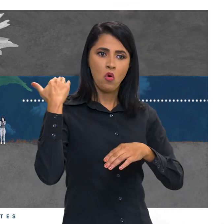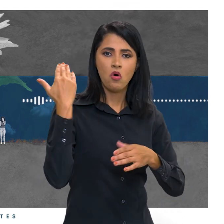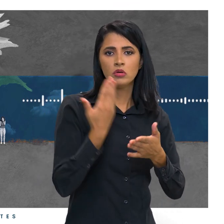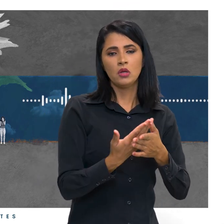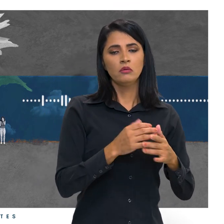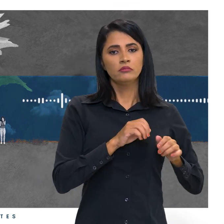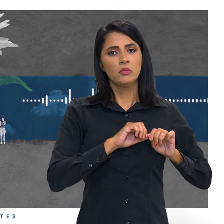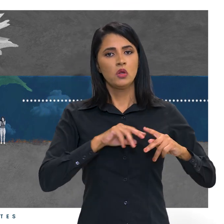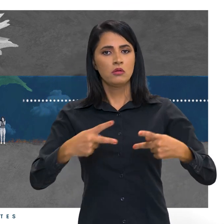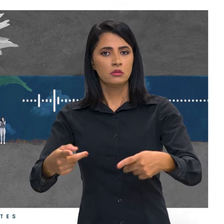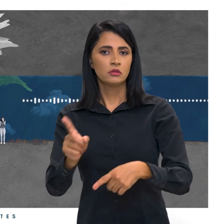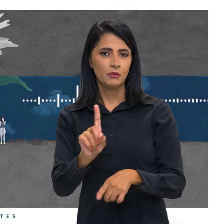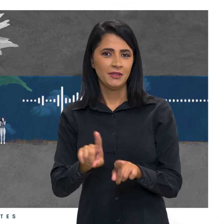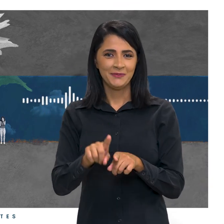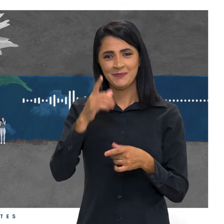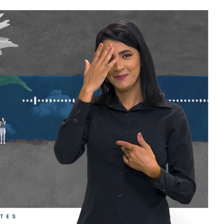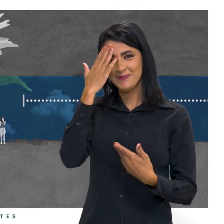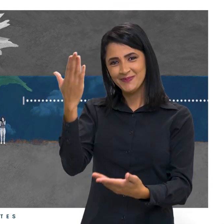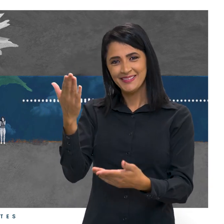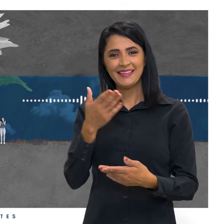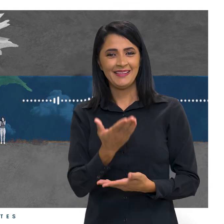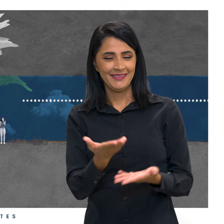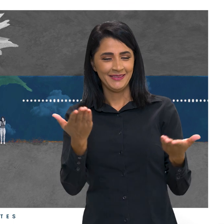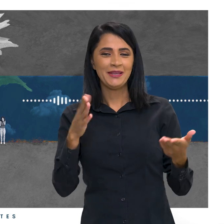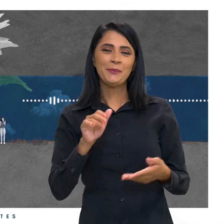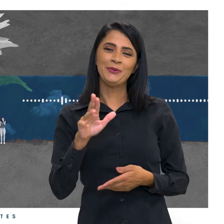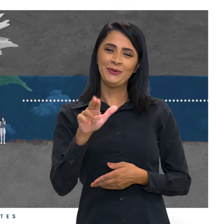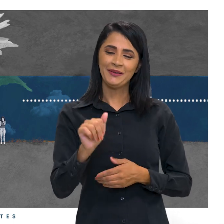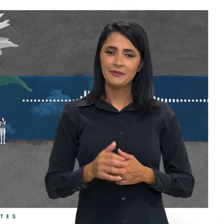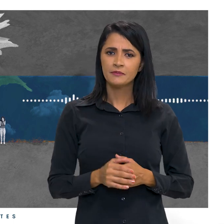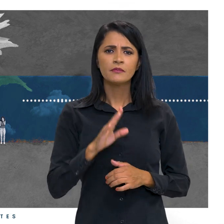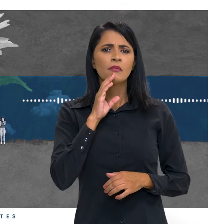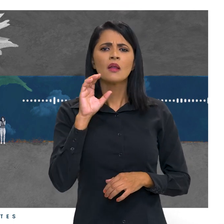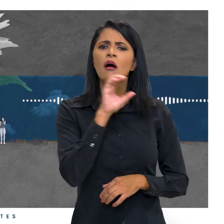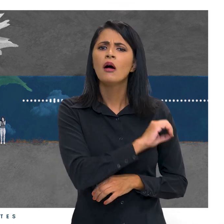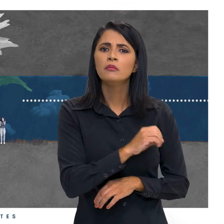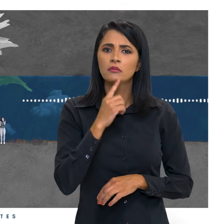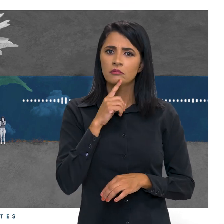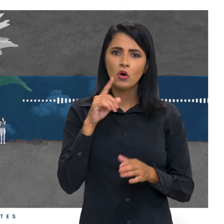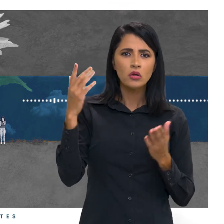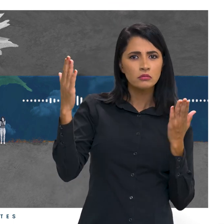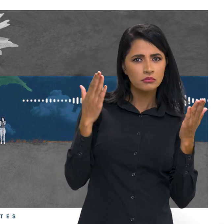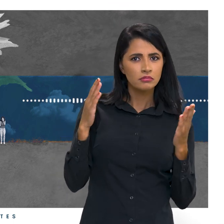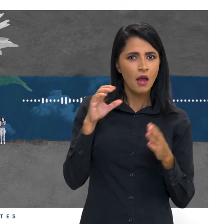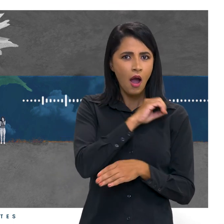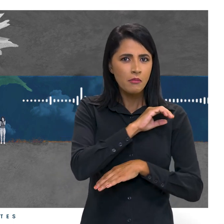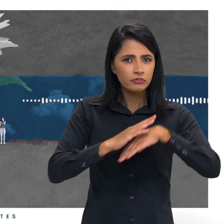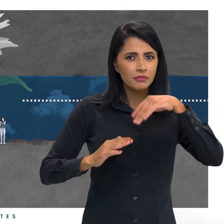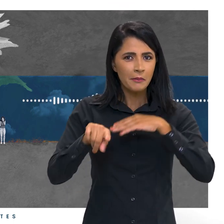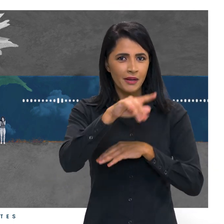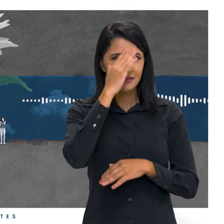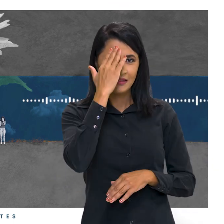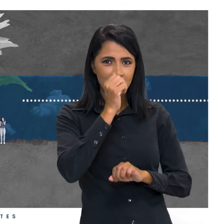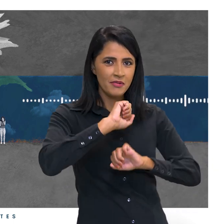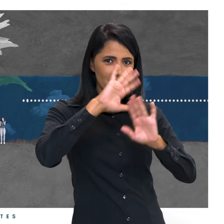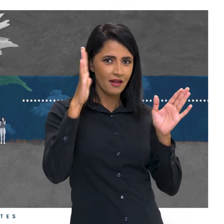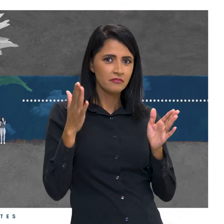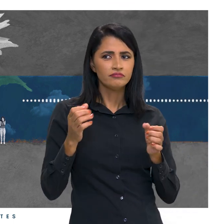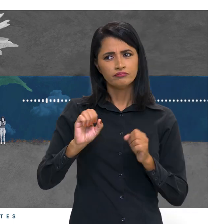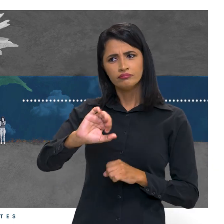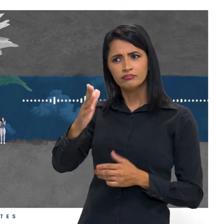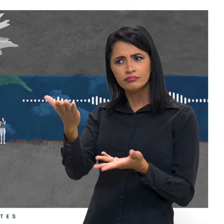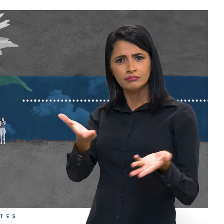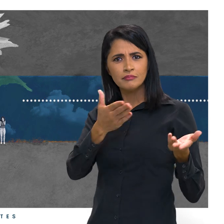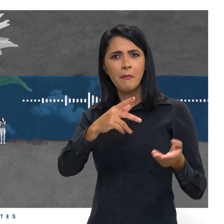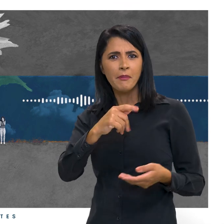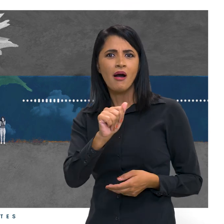Valeu Marisette! E valeu Bruna! Peraí, rapidinho. Posso fazer uma comparação bem prática para o pessoal entender melhor? É claro, Pathy.